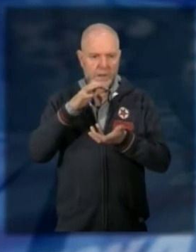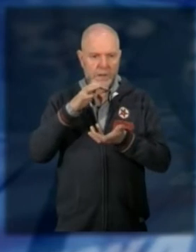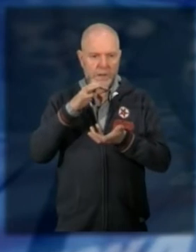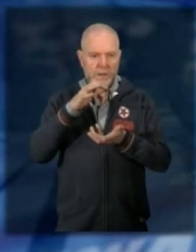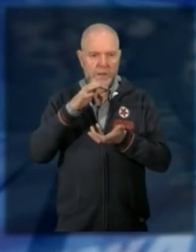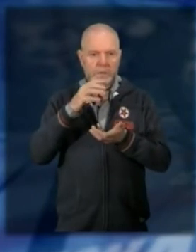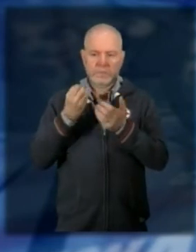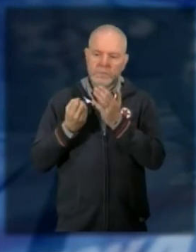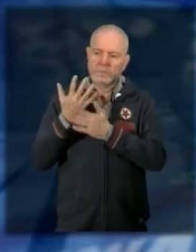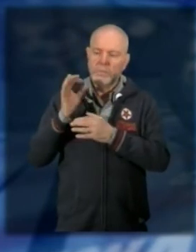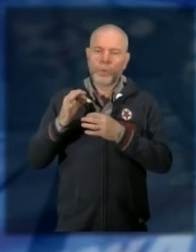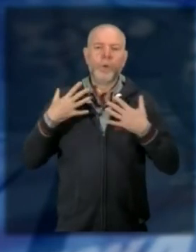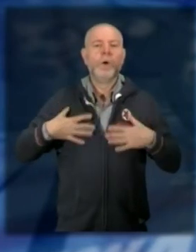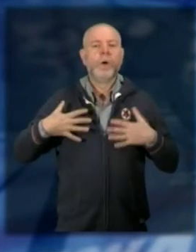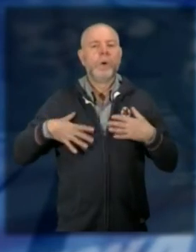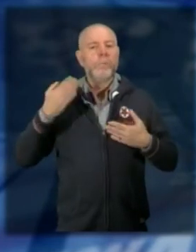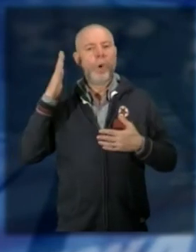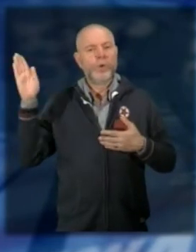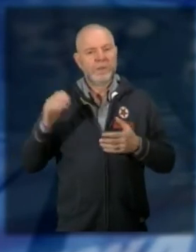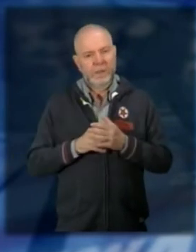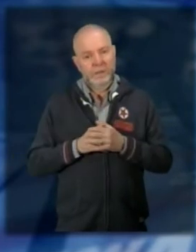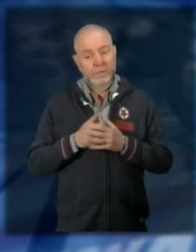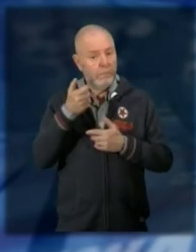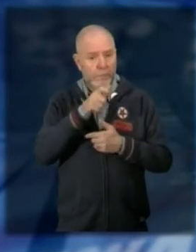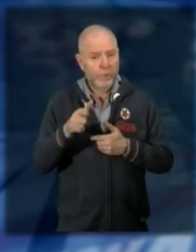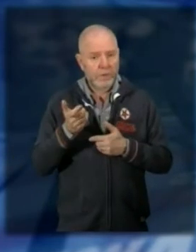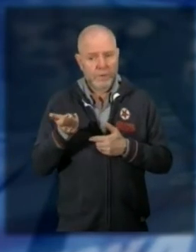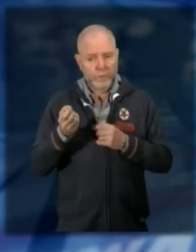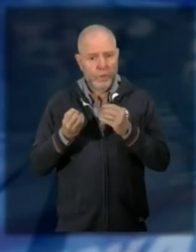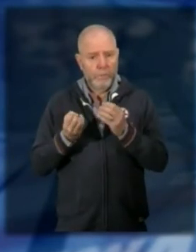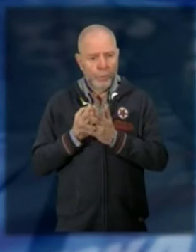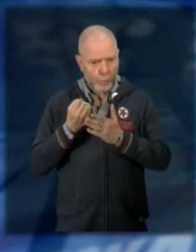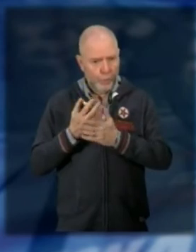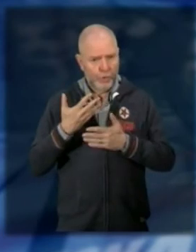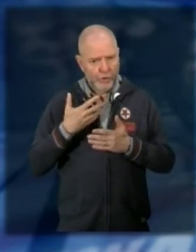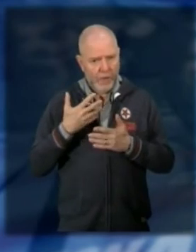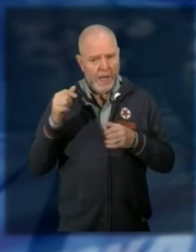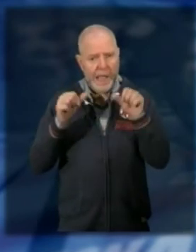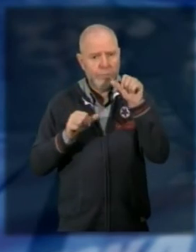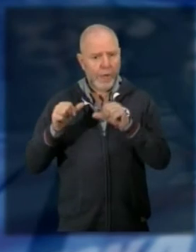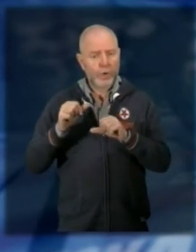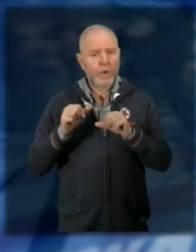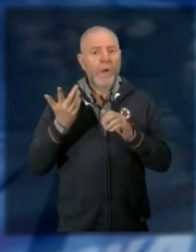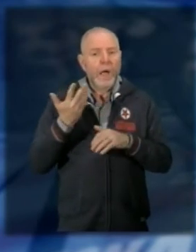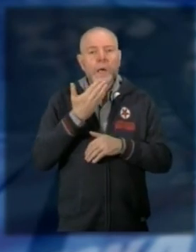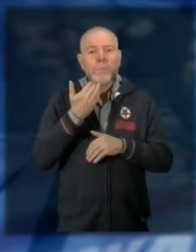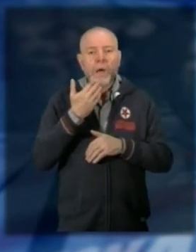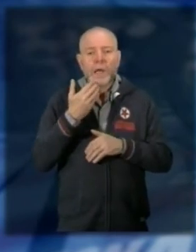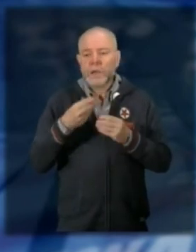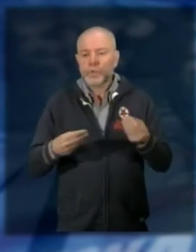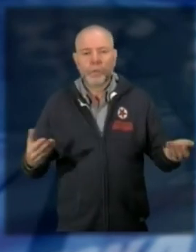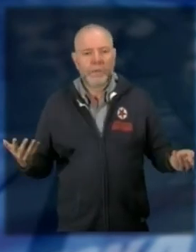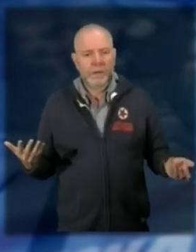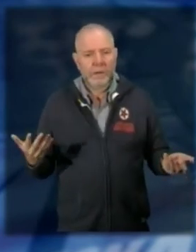di un atelier di moda perché attualmente il corso produzioni artigianali dispone sì di un laboratorio che però manca di tutti quegli